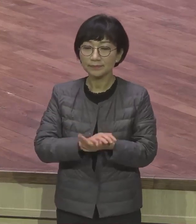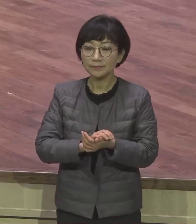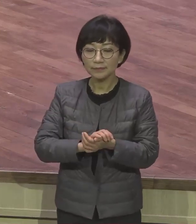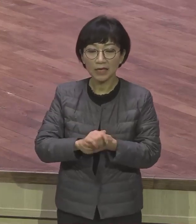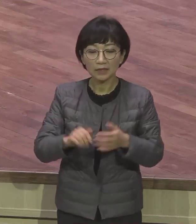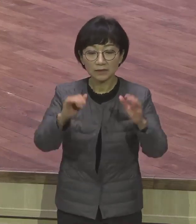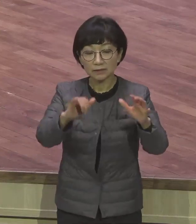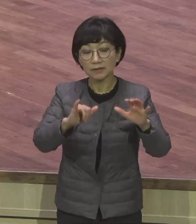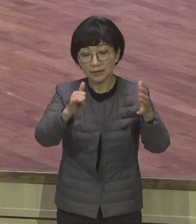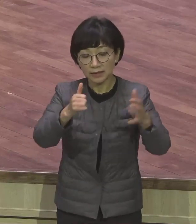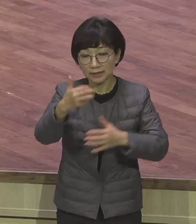현실이 그래요.